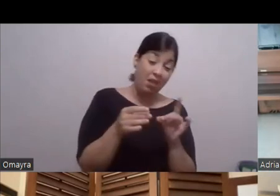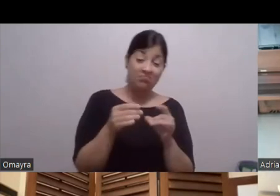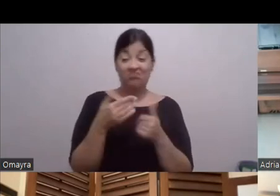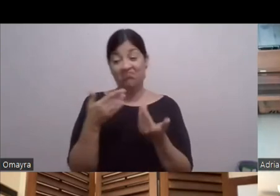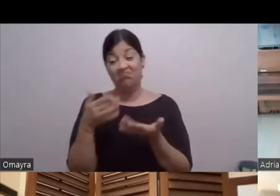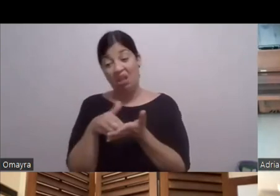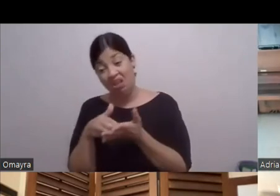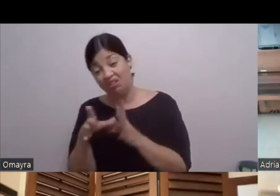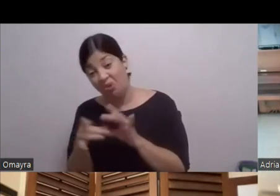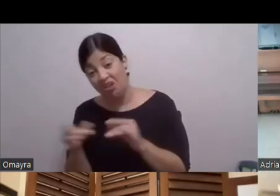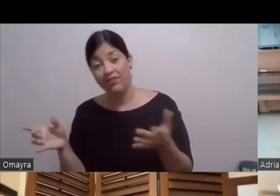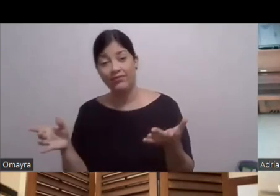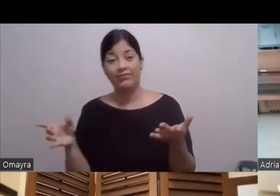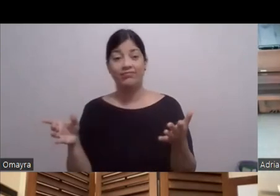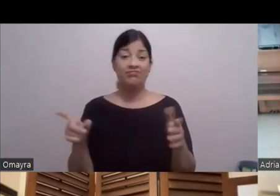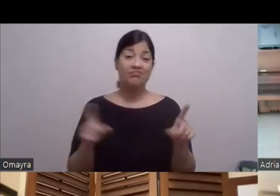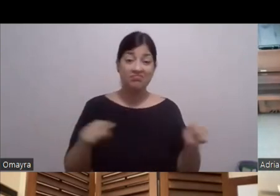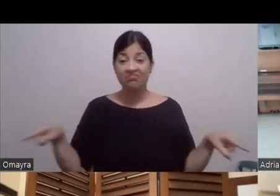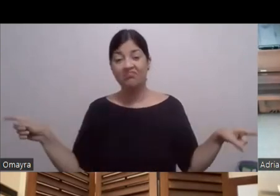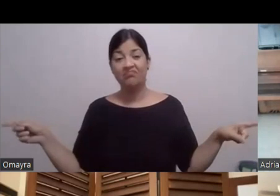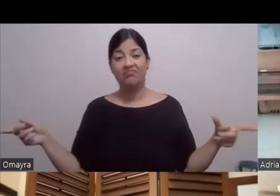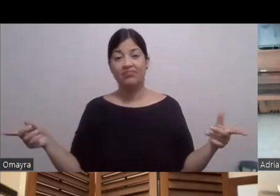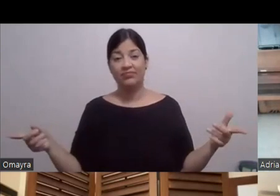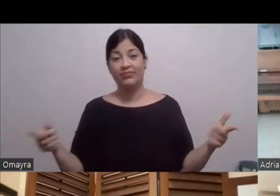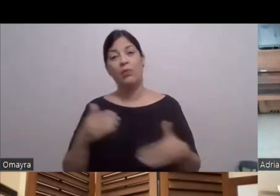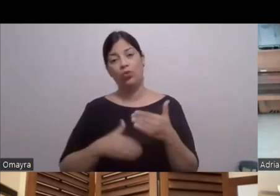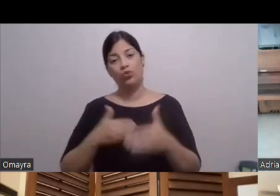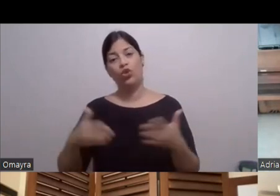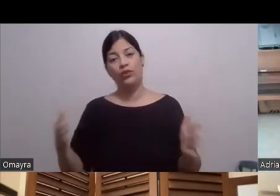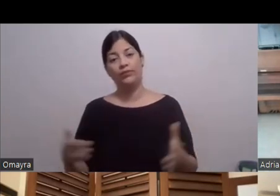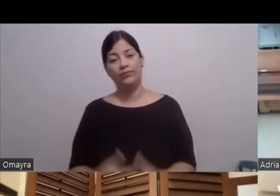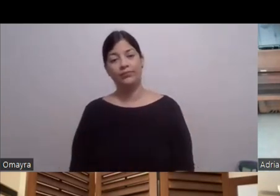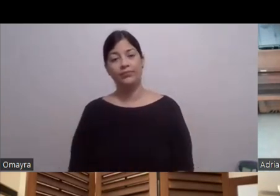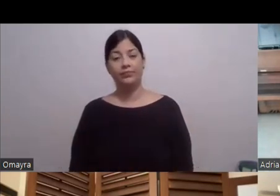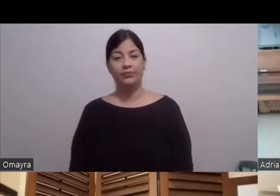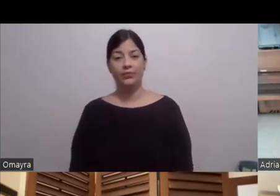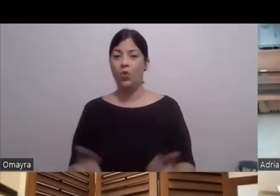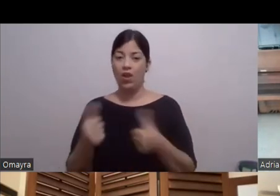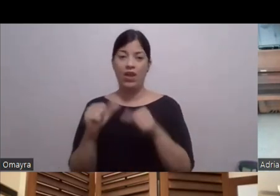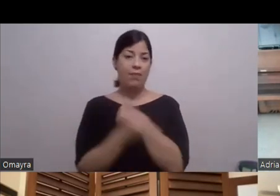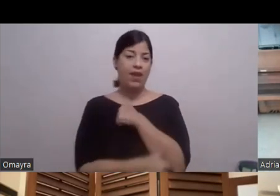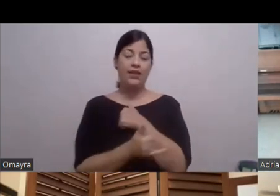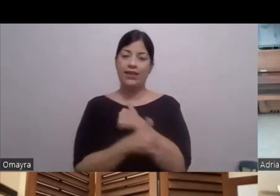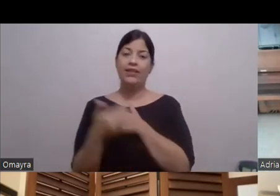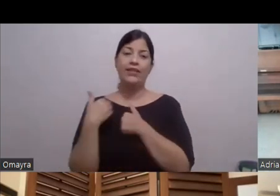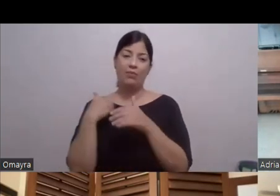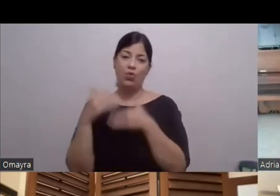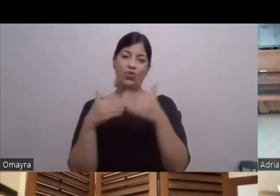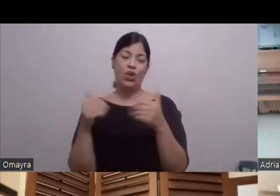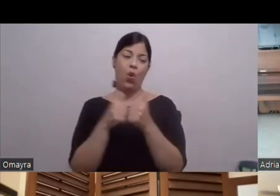Y no estoy hablando Producciones Porque en cualquier país Hay producciones Con un buen guión Como con malos guiones Como con buena producción Como con malas